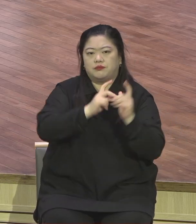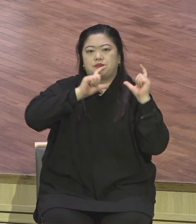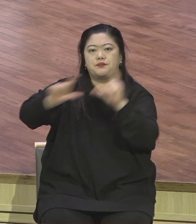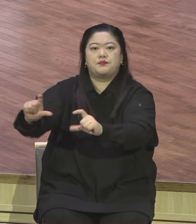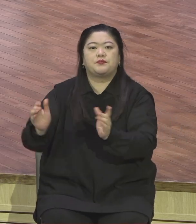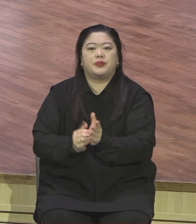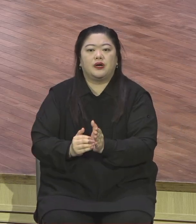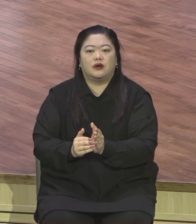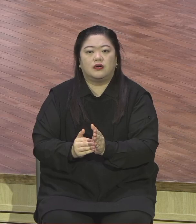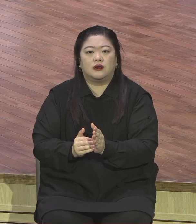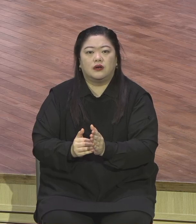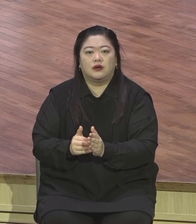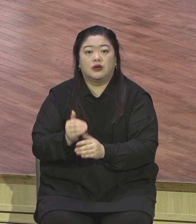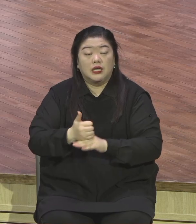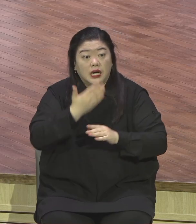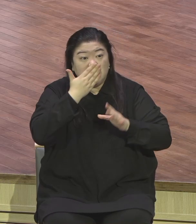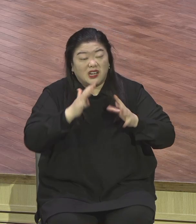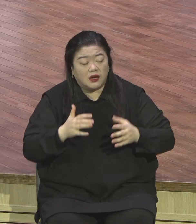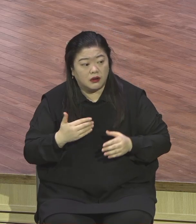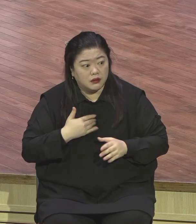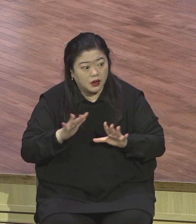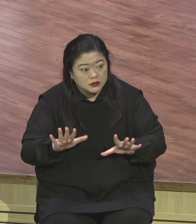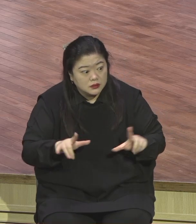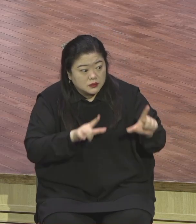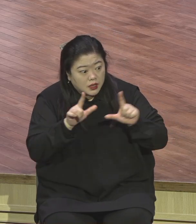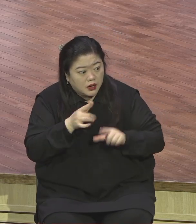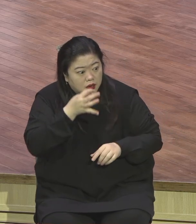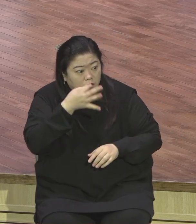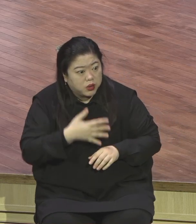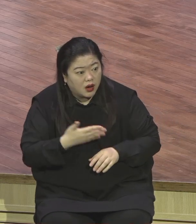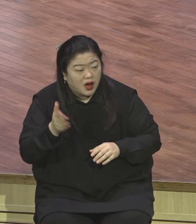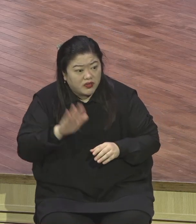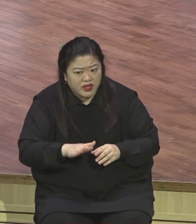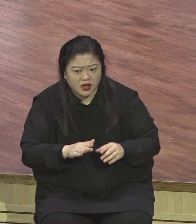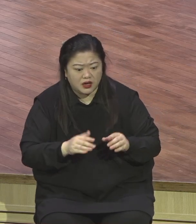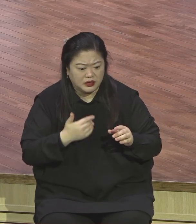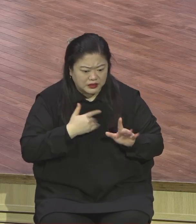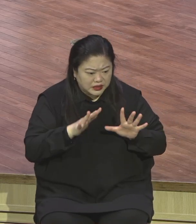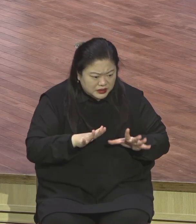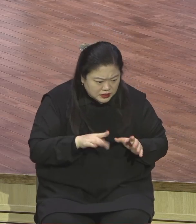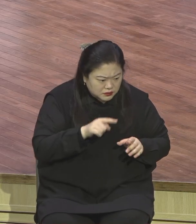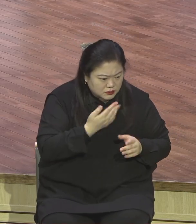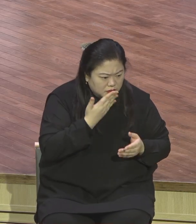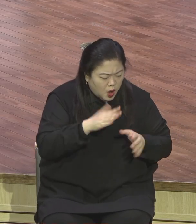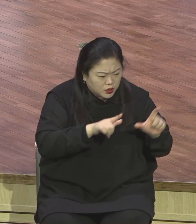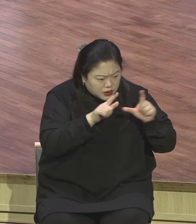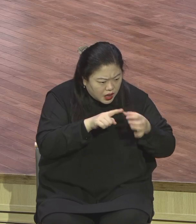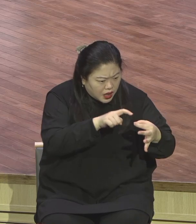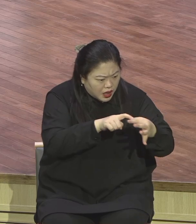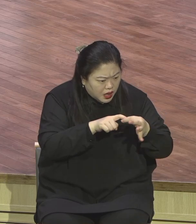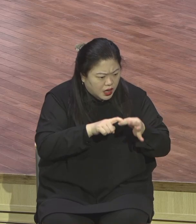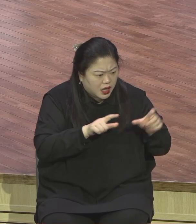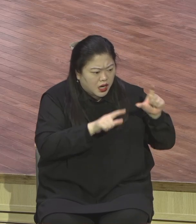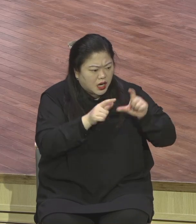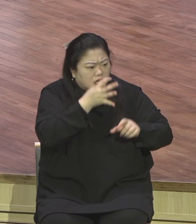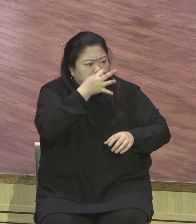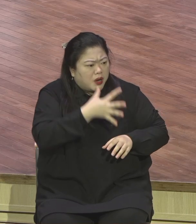정말로 힘들고 어려운데 거기에다가 율법의 짐까지 짓눌려가지고 이중삼종으로